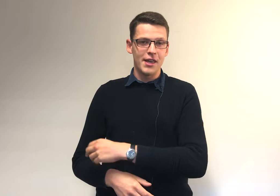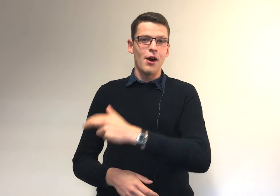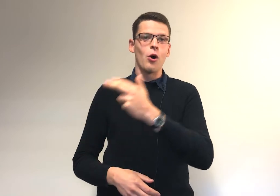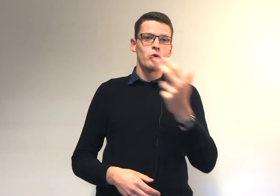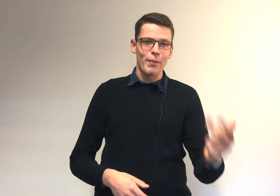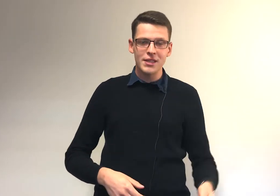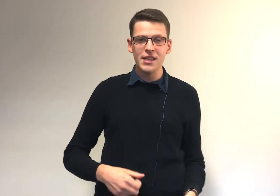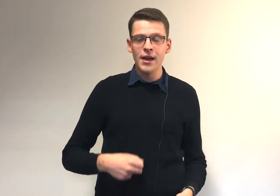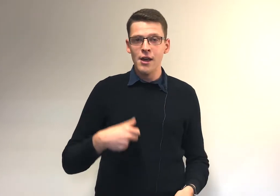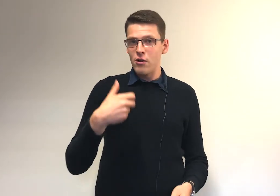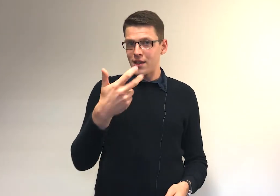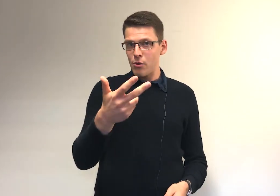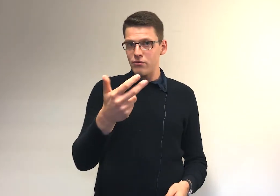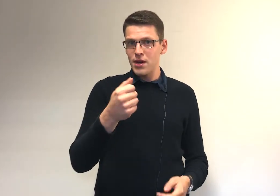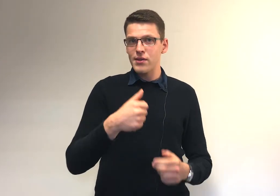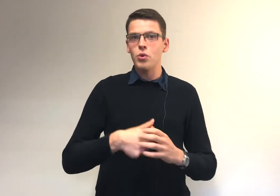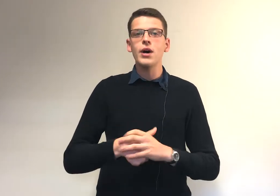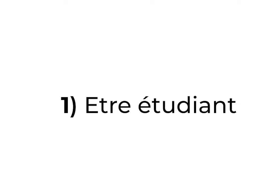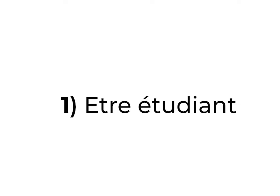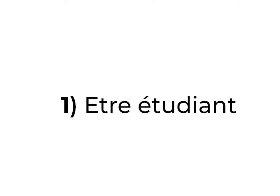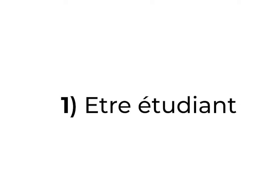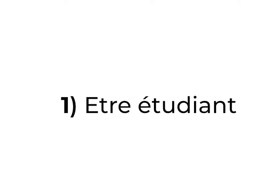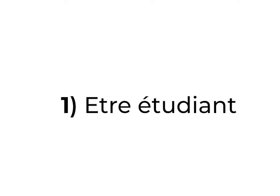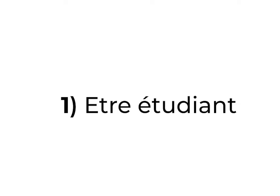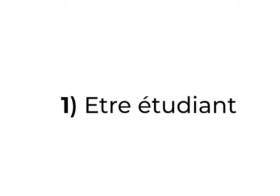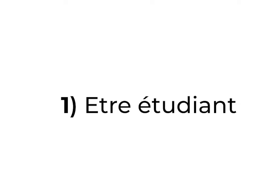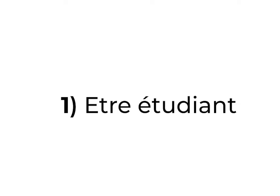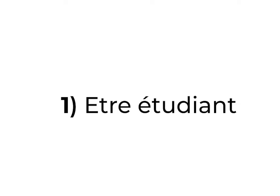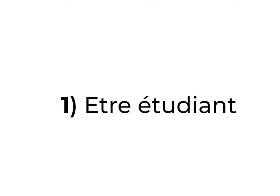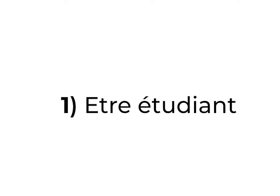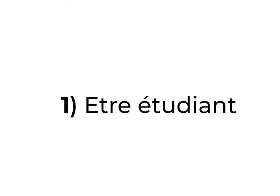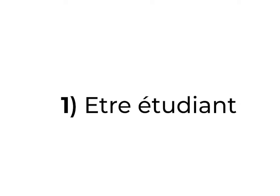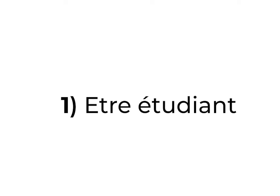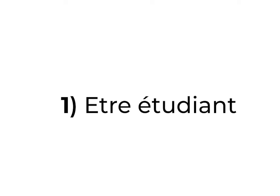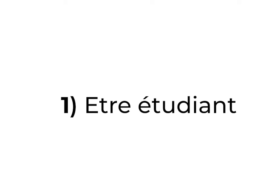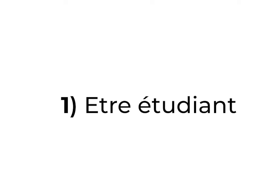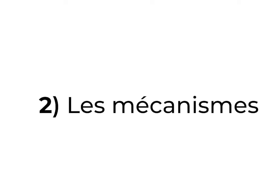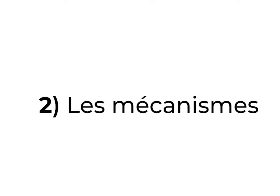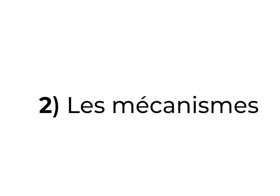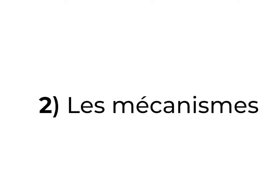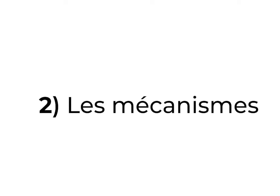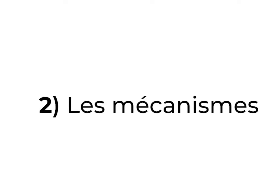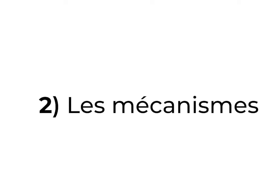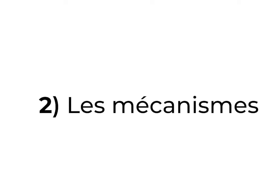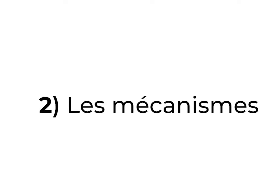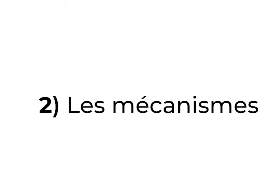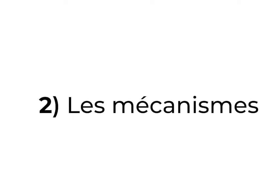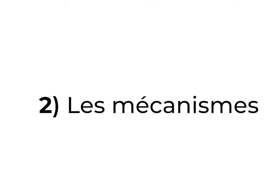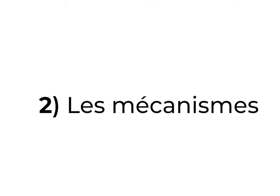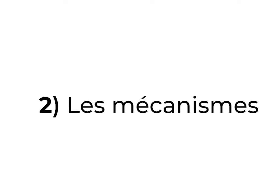en trois parties. On va d'abord voir c'est quoi être étudiant. On va ensuite voir quels sont un peu les mécanismes qu'on peut mettre en place pour réussir sa première